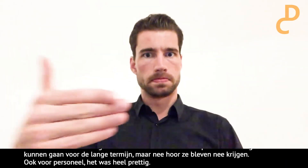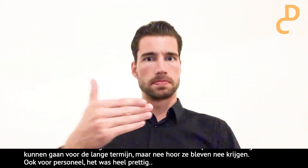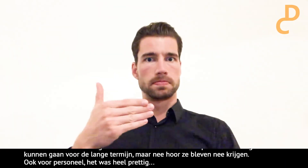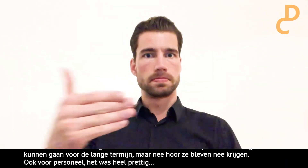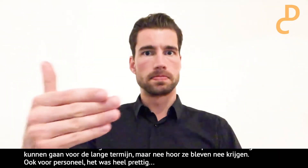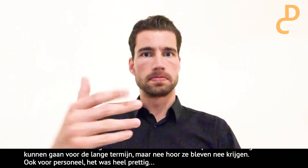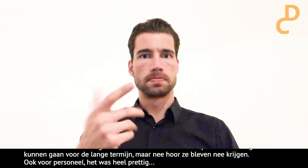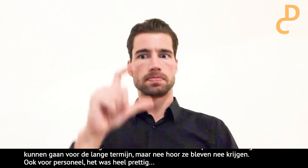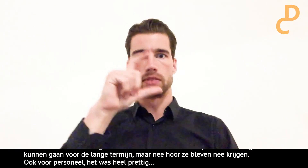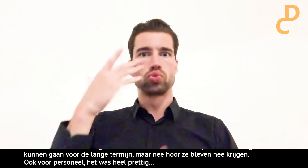Drie...